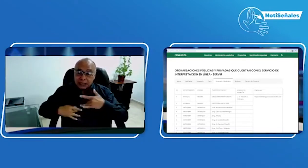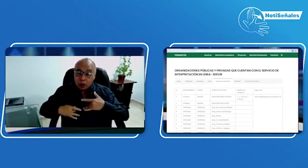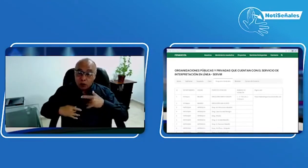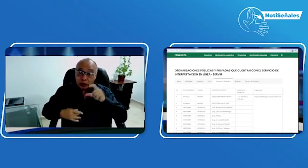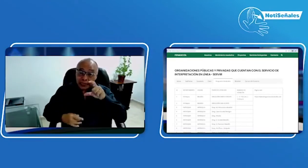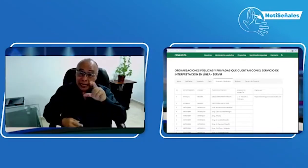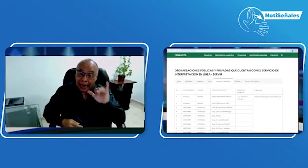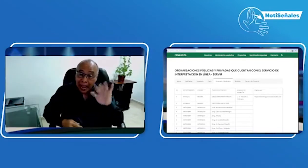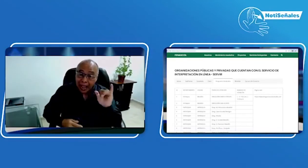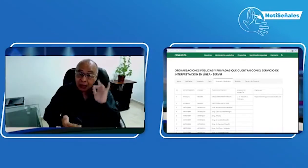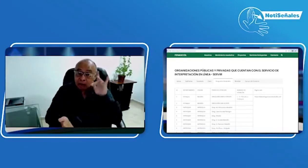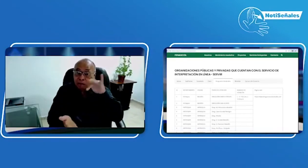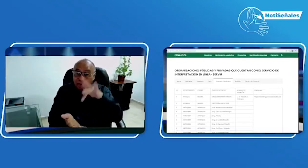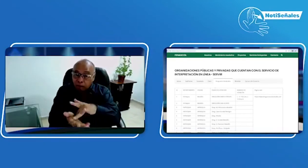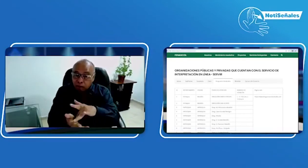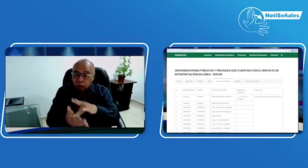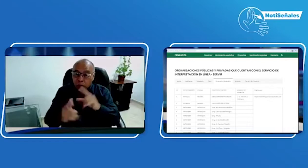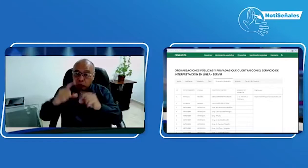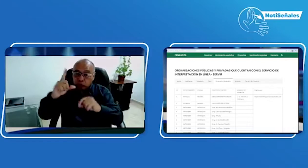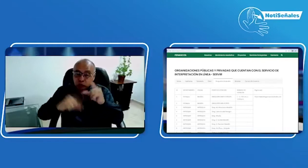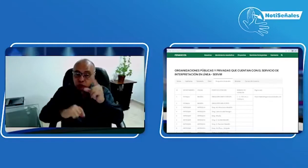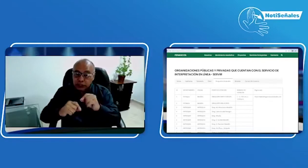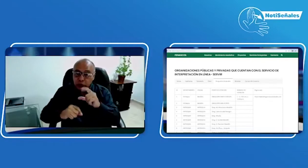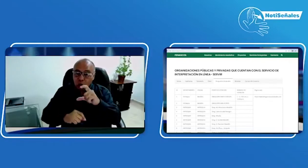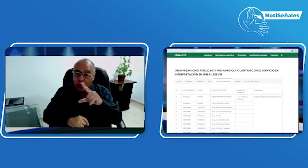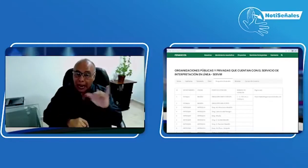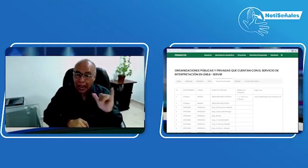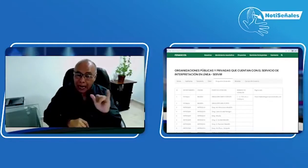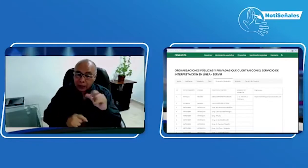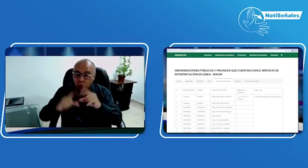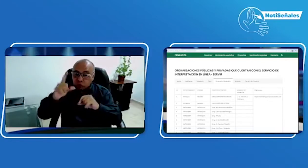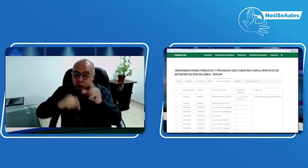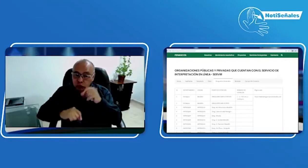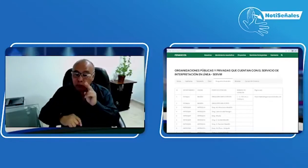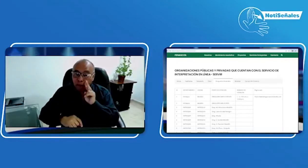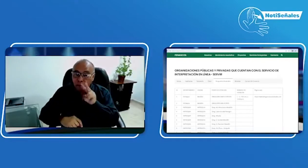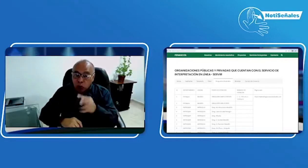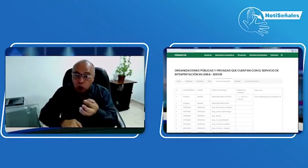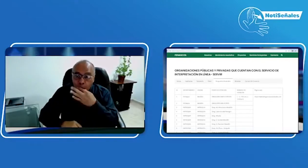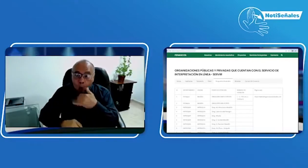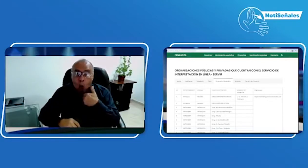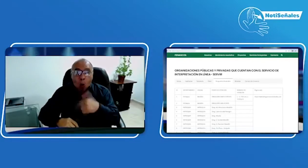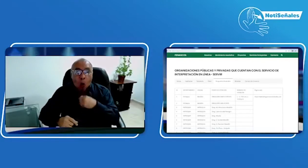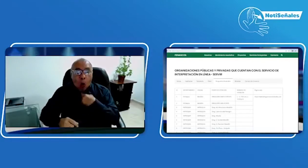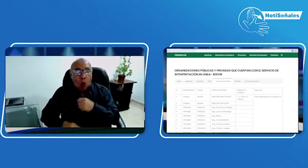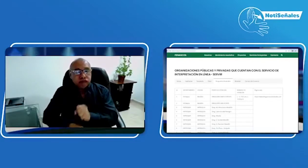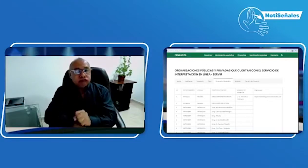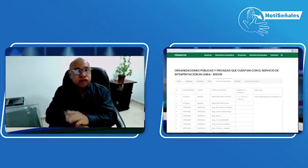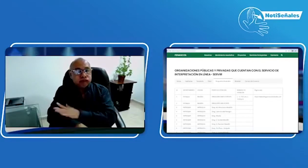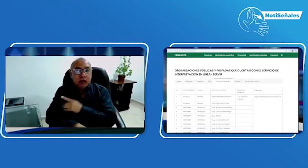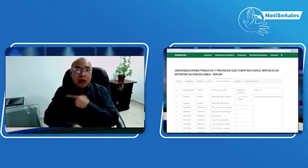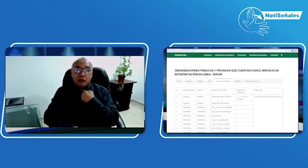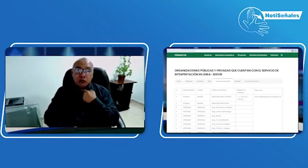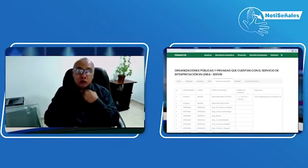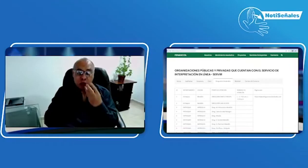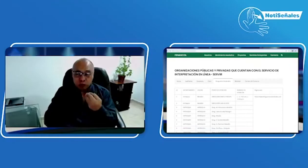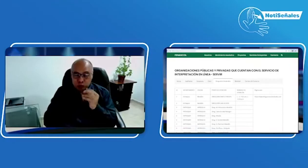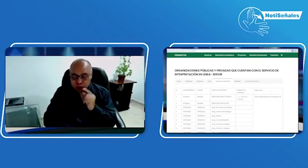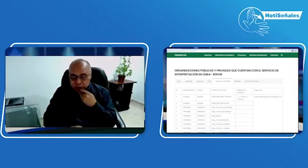se ha invitado a la Secretaría de Salud de Cali, entonces, por ejemplo, para hacer este lanzamiento de col subsidio